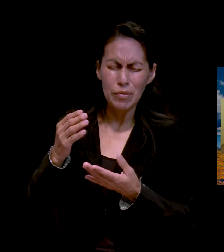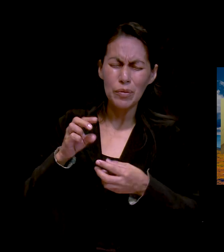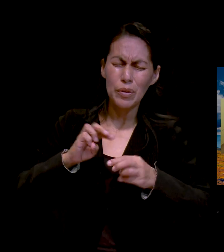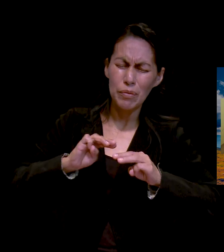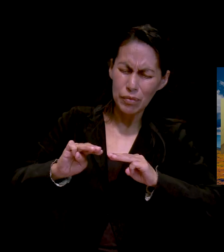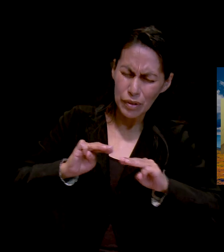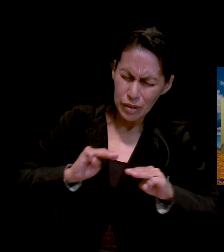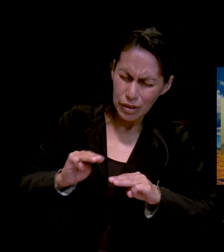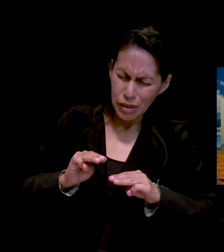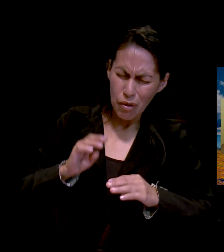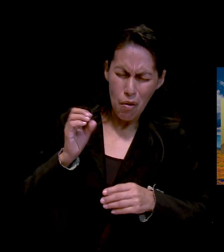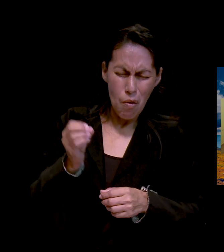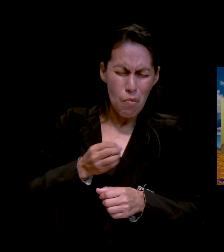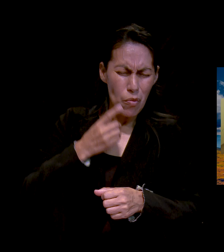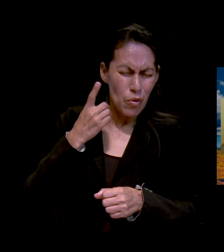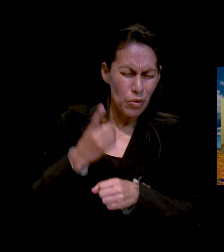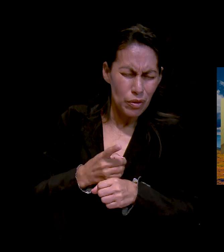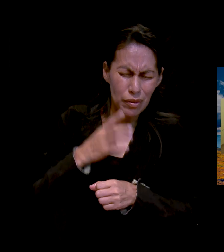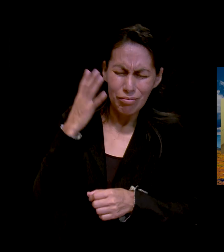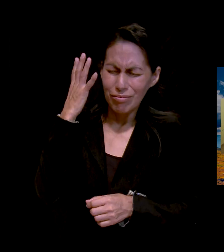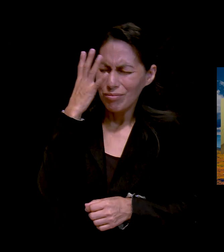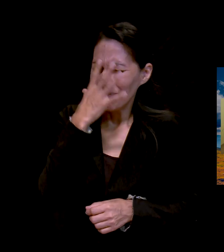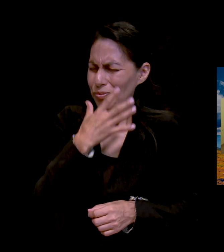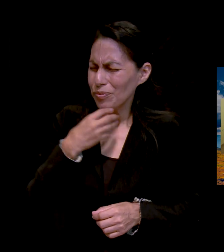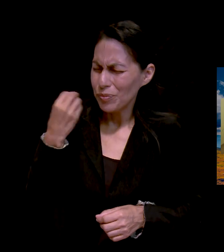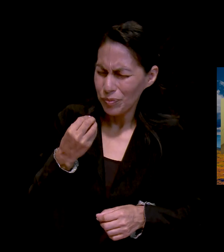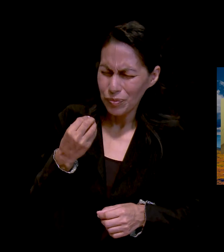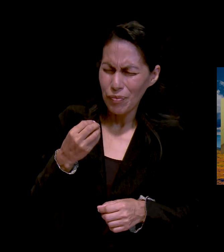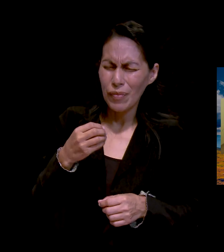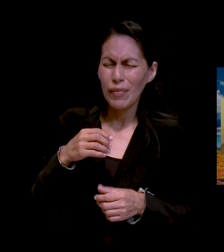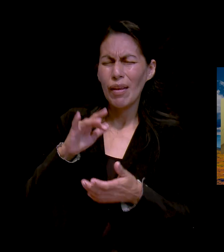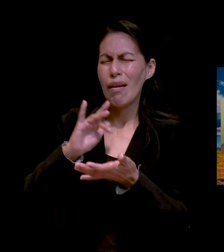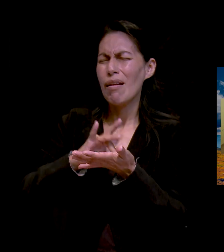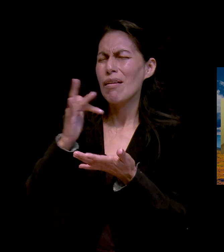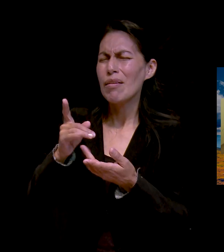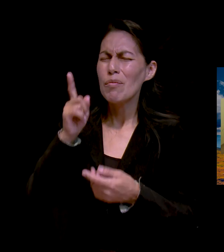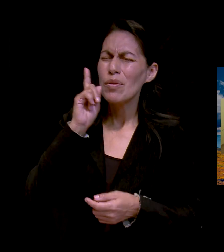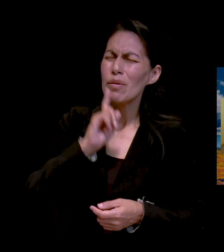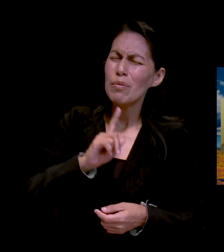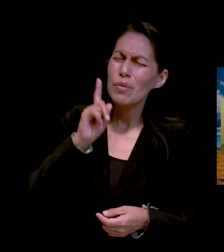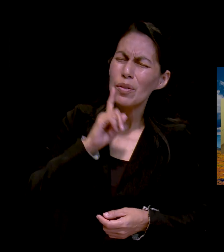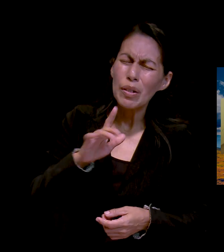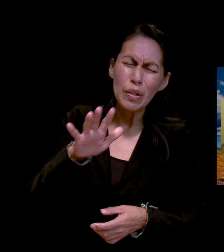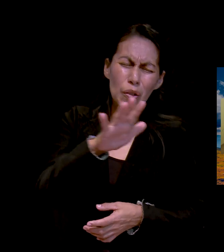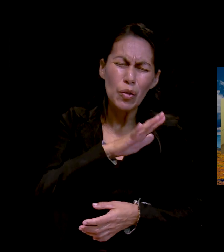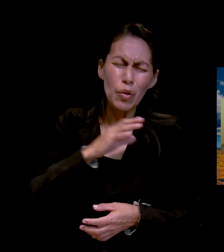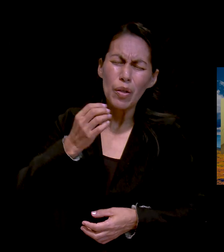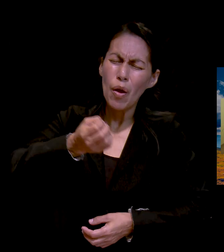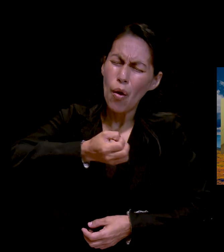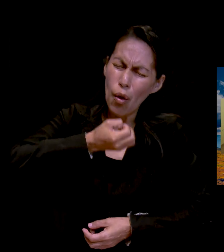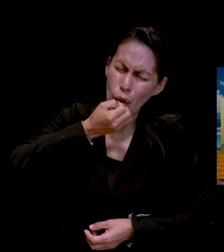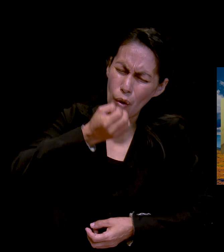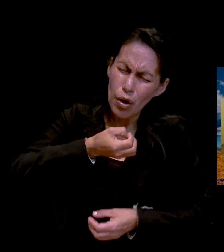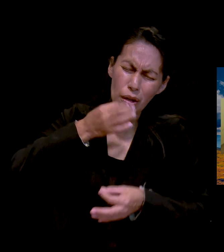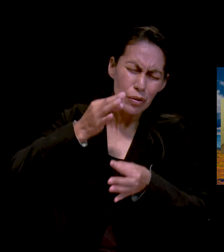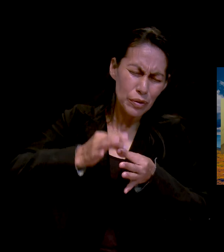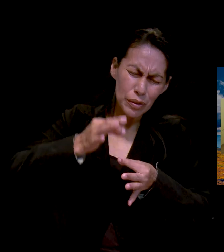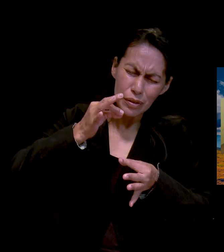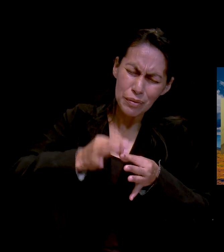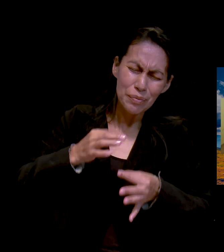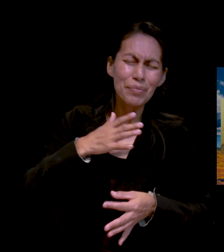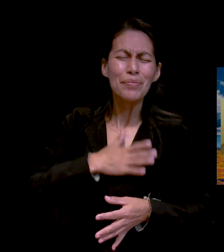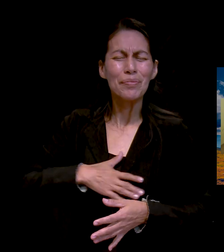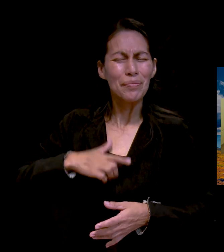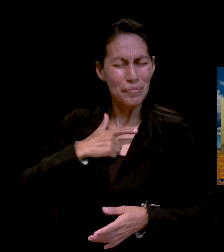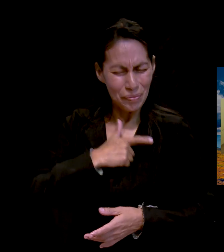por las guerreras de oración que lo hacen con tanto gusto, orando